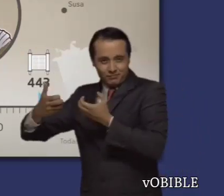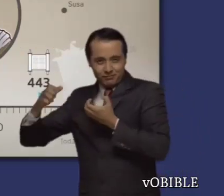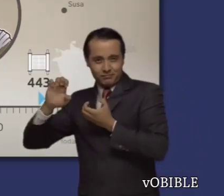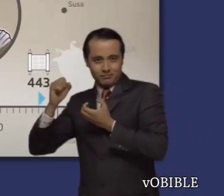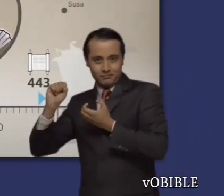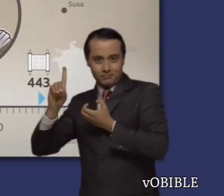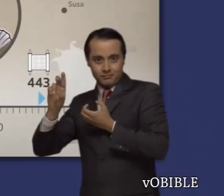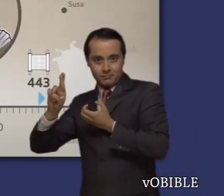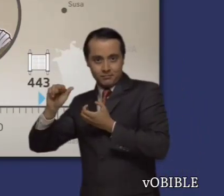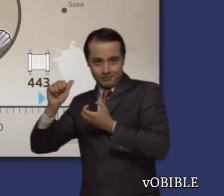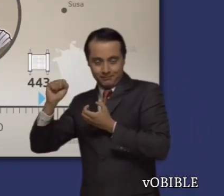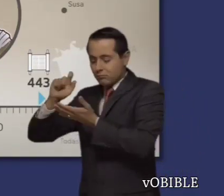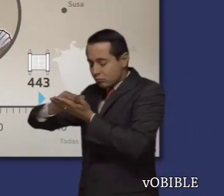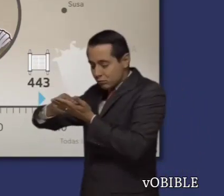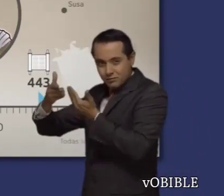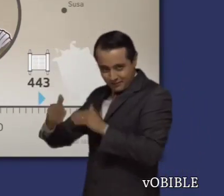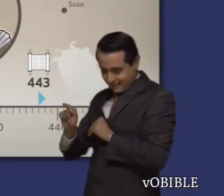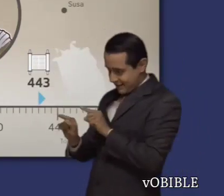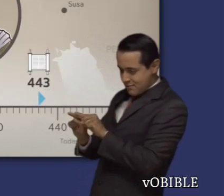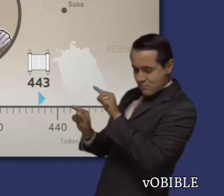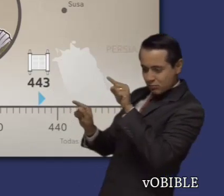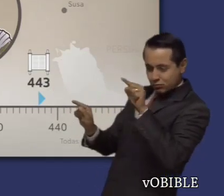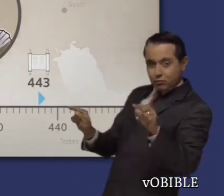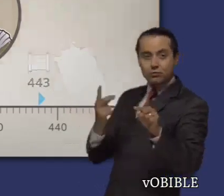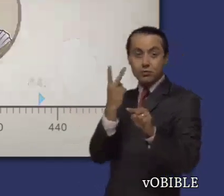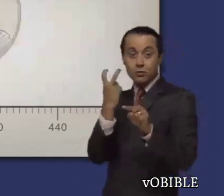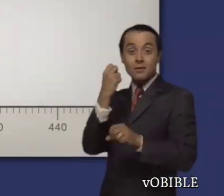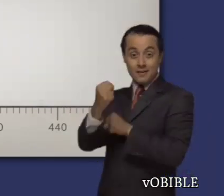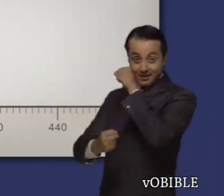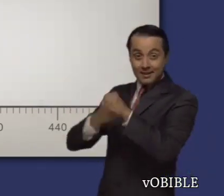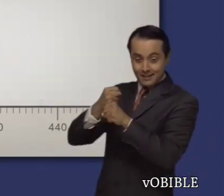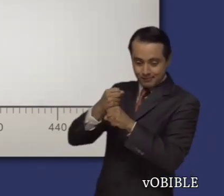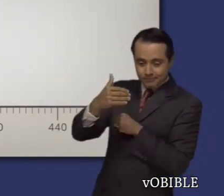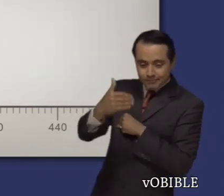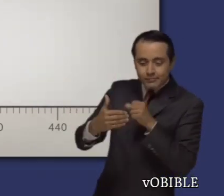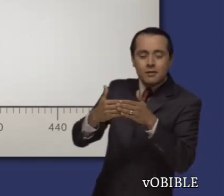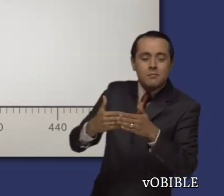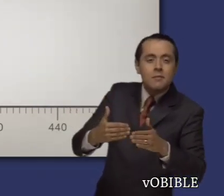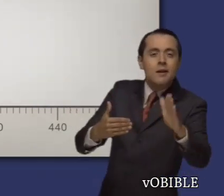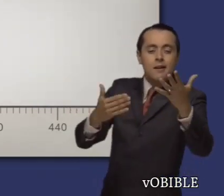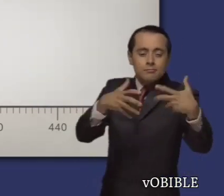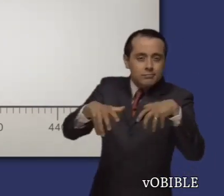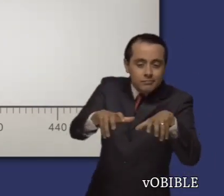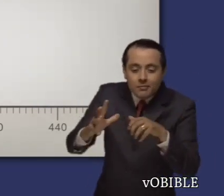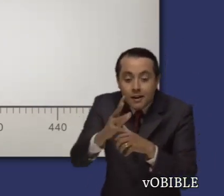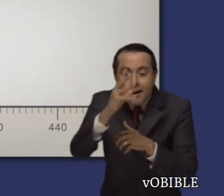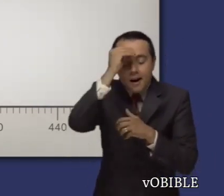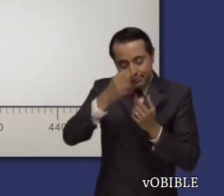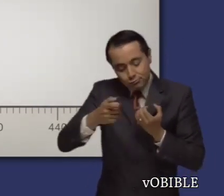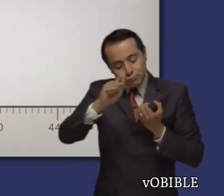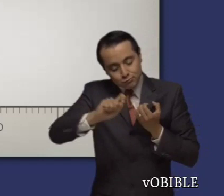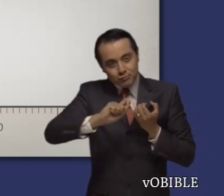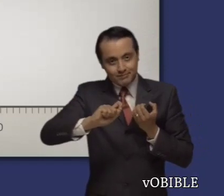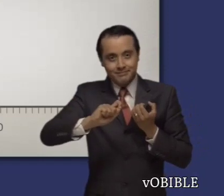ocurrió unos 12 años después de lo que se cuenta en Esdras. Contiene 13 capítulos que relatan lo que sucedió desde el año